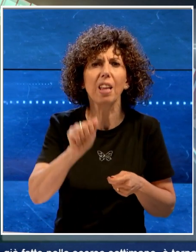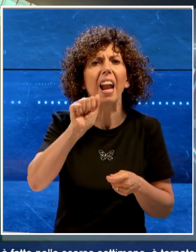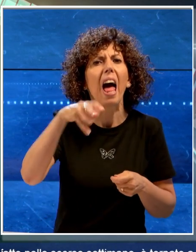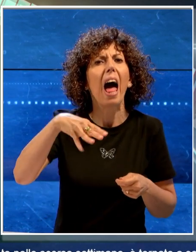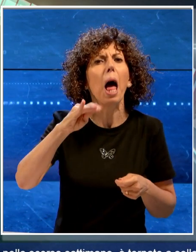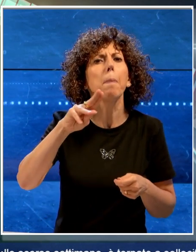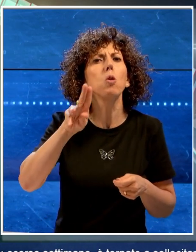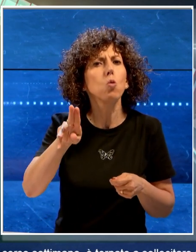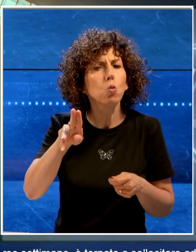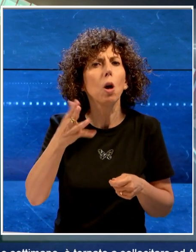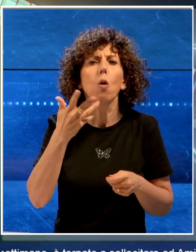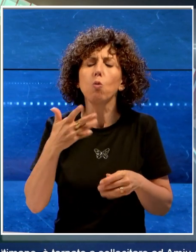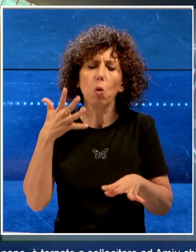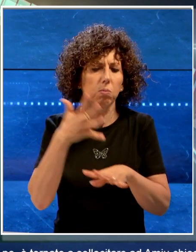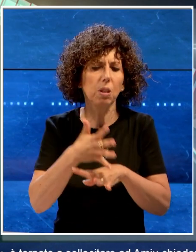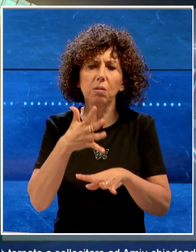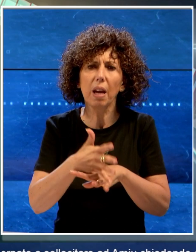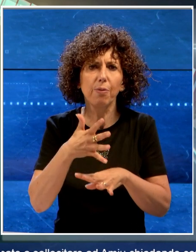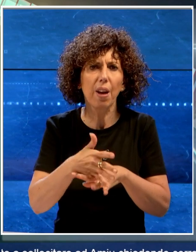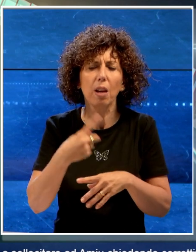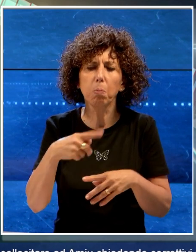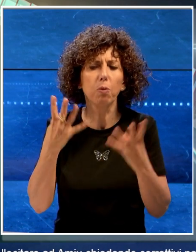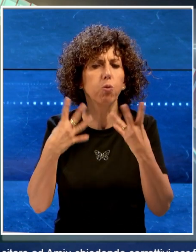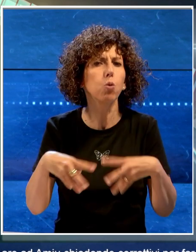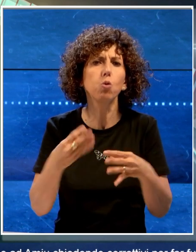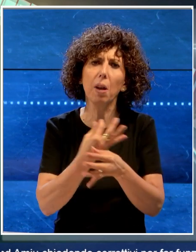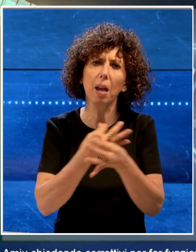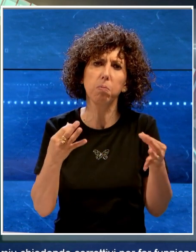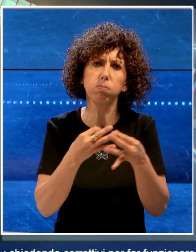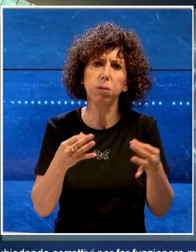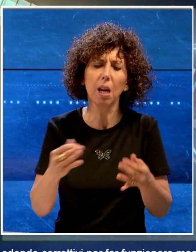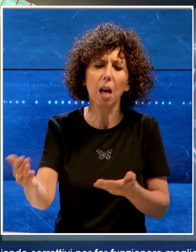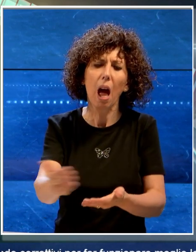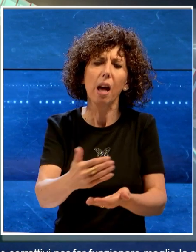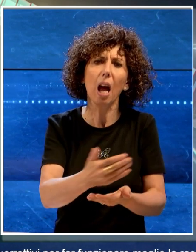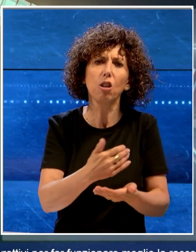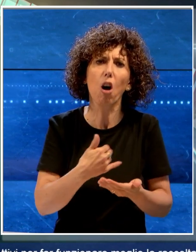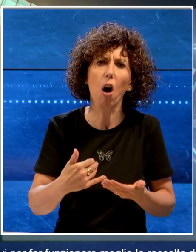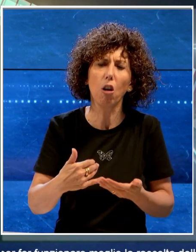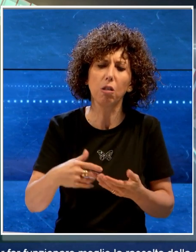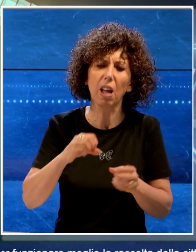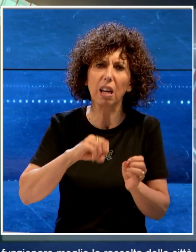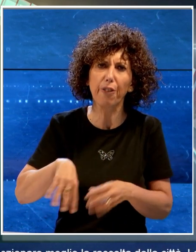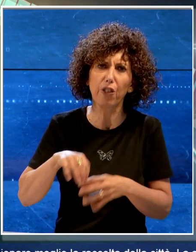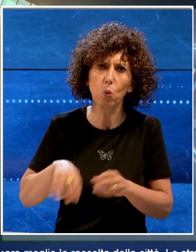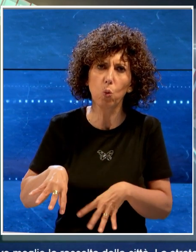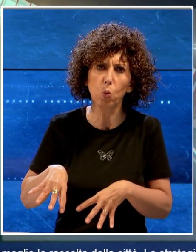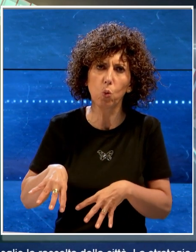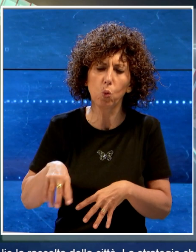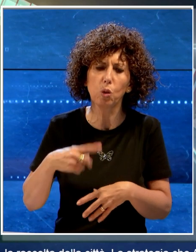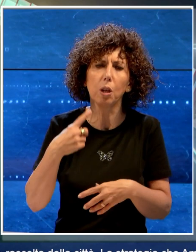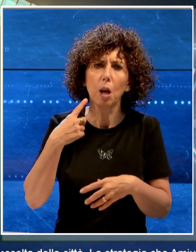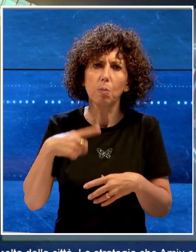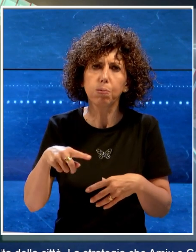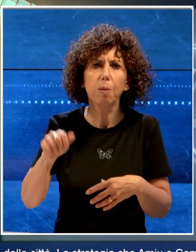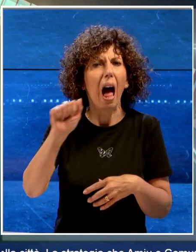chiedendo interventi correttivi per far funzionare meglio la raccolta della città. La strategia